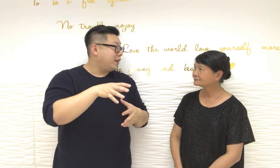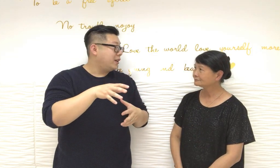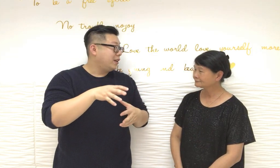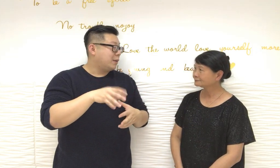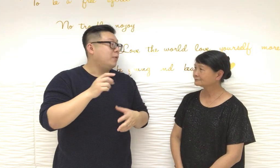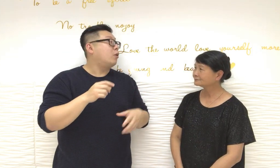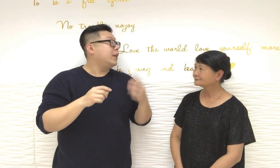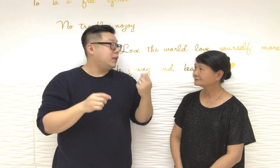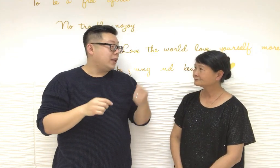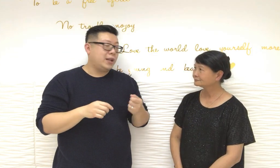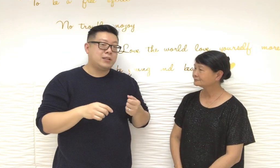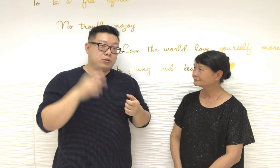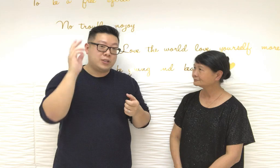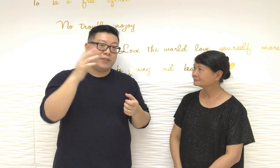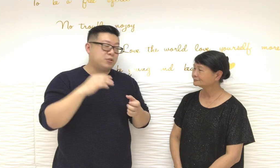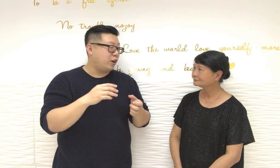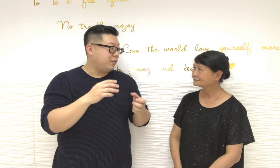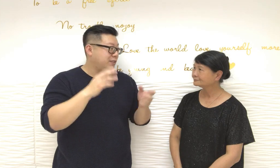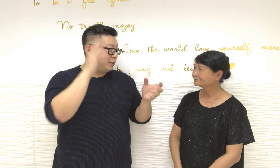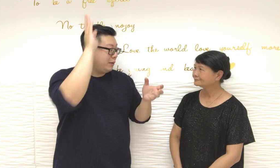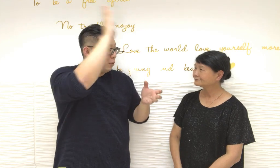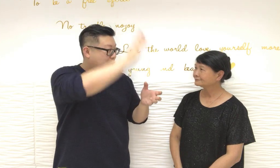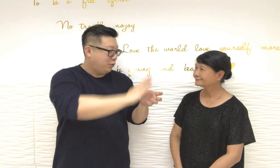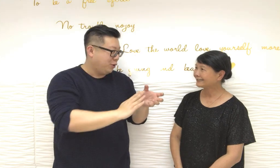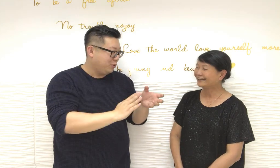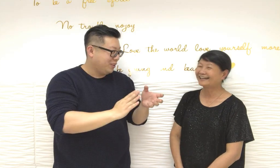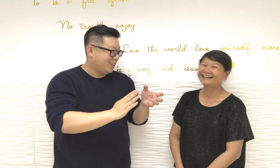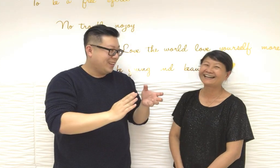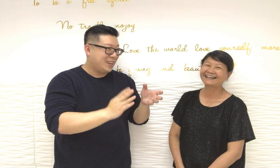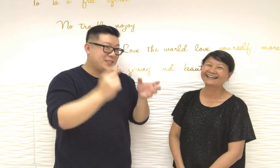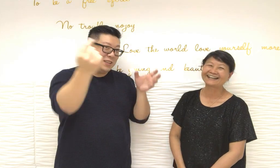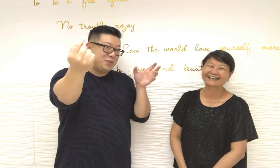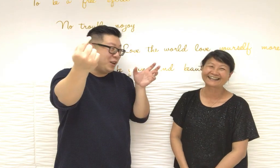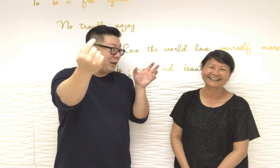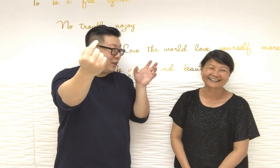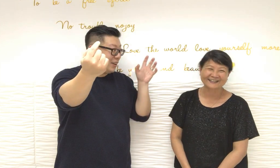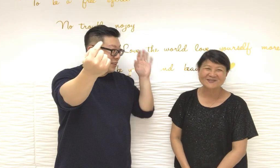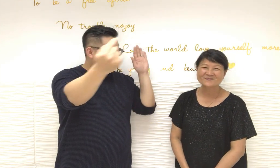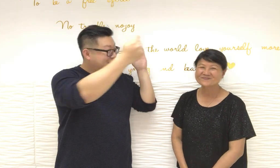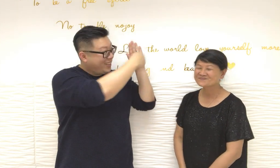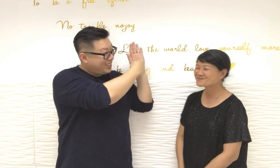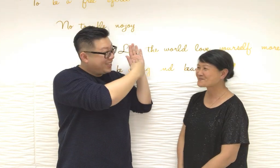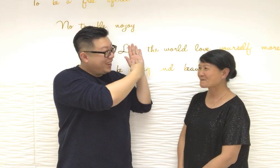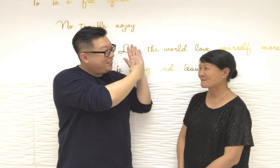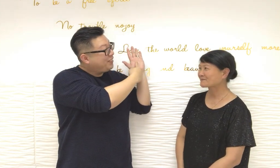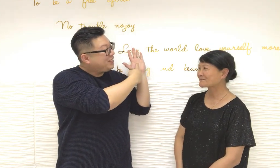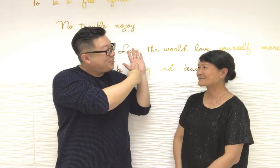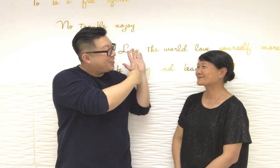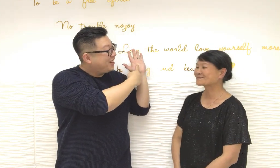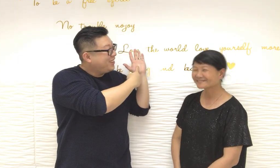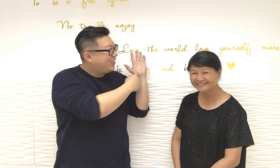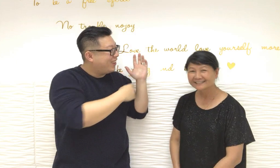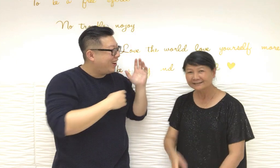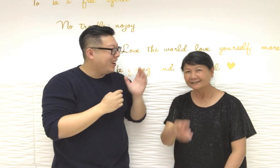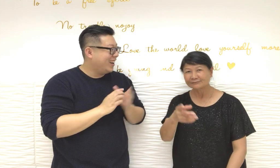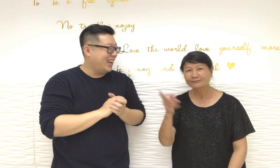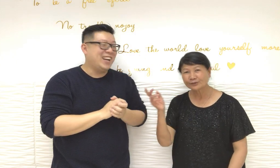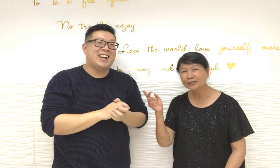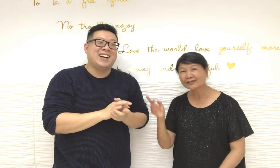那我建議你就把自己的複照直接在這門桌哈哈那蟬除的利益就變回了複照不要聽